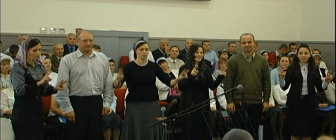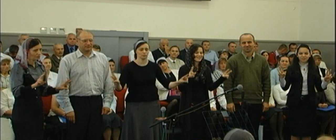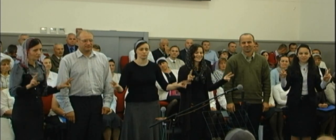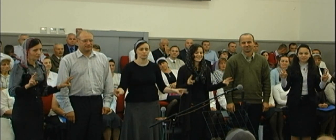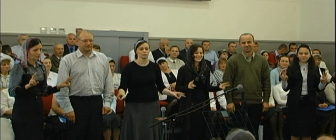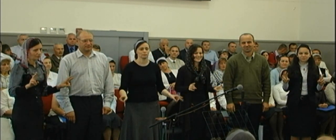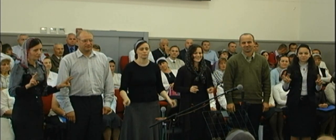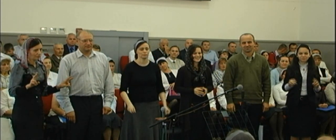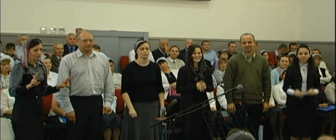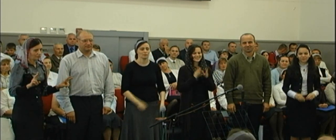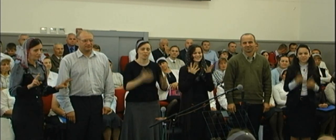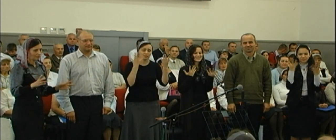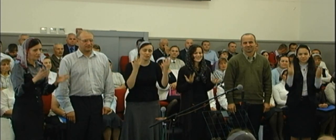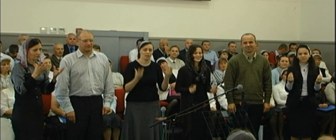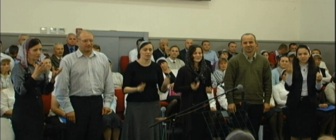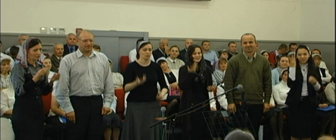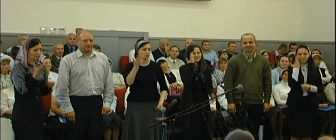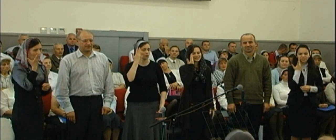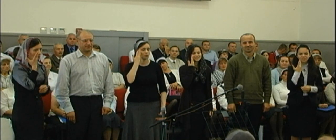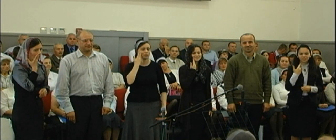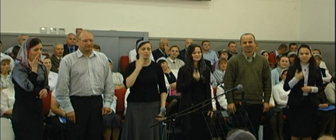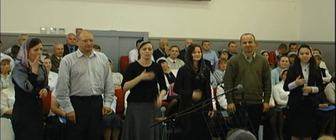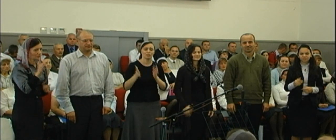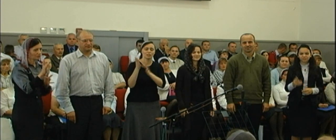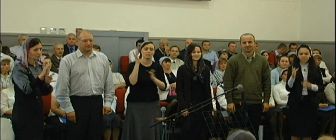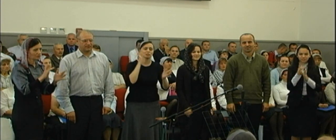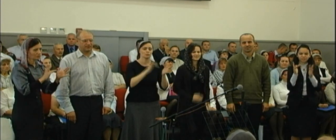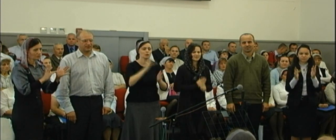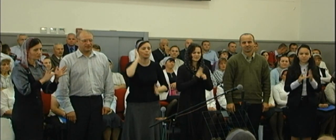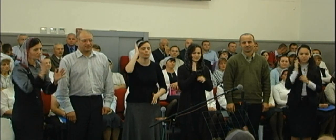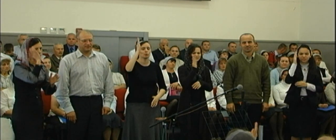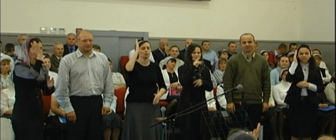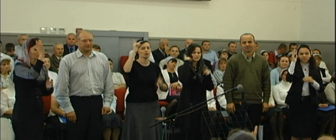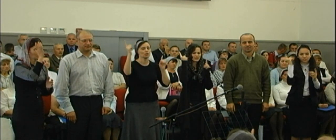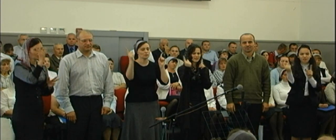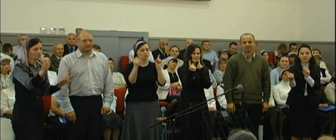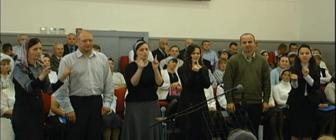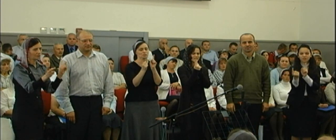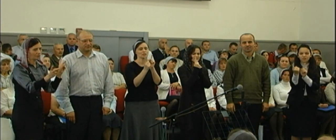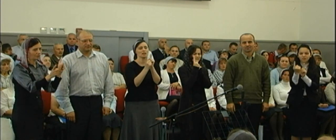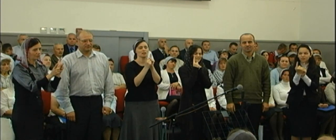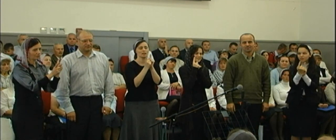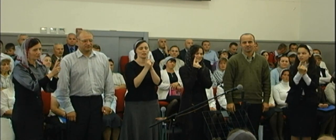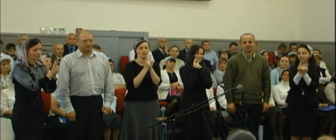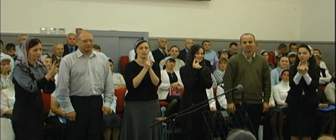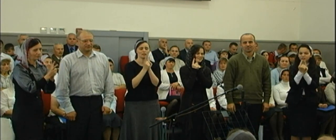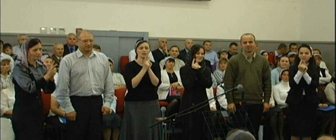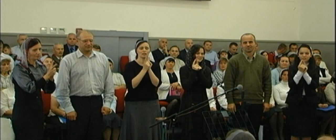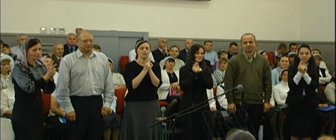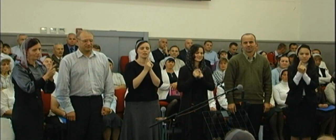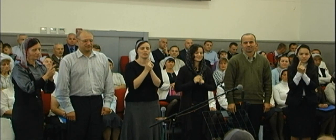В день, какой Иисуса Ты будешь встречать